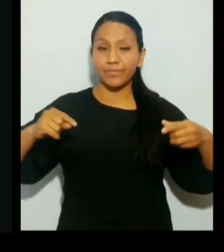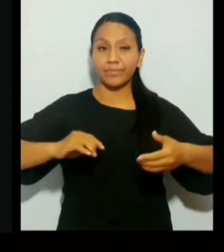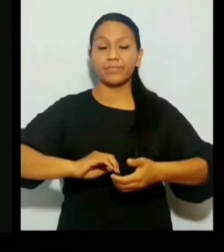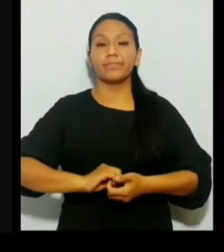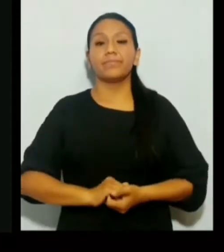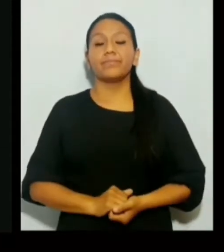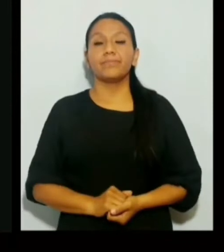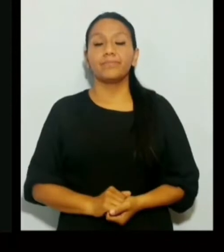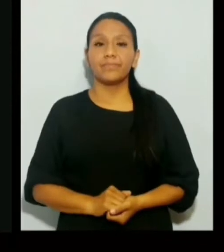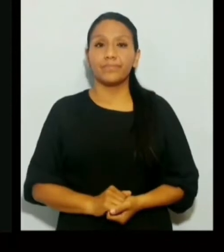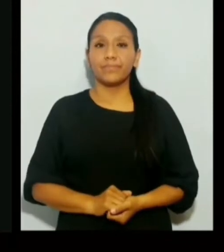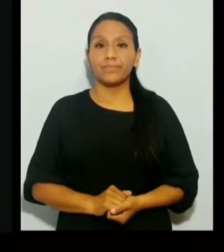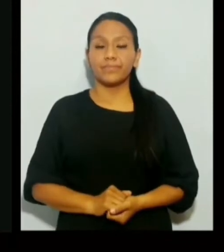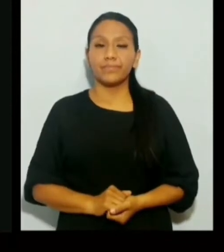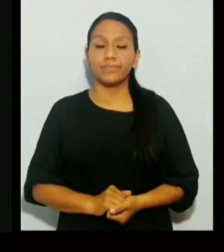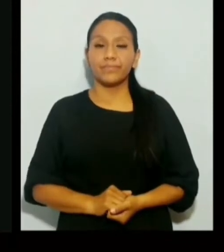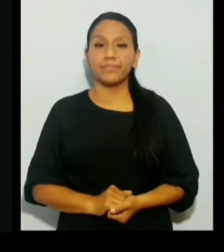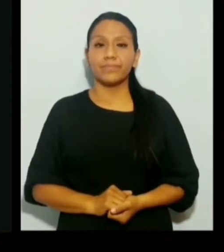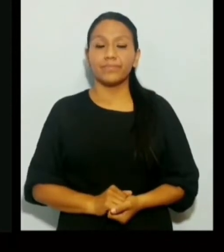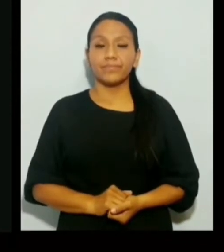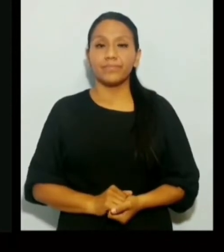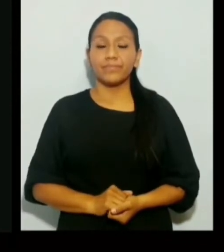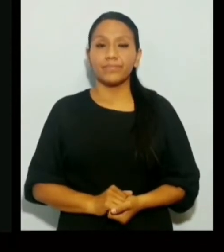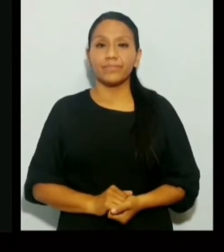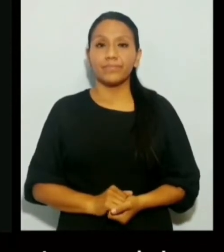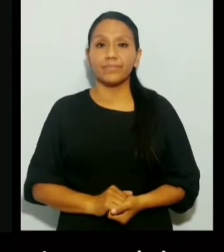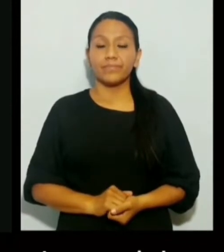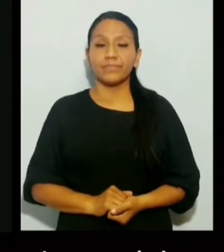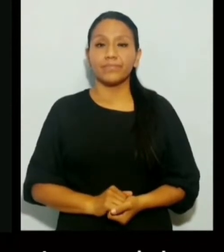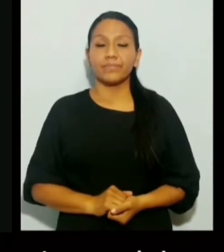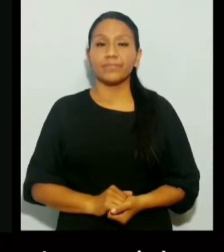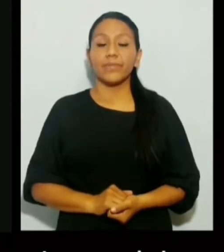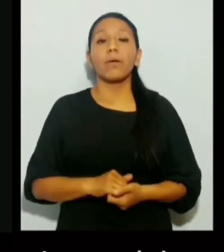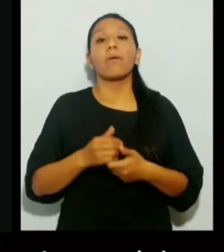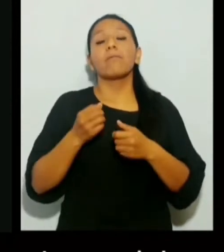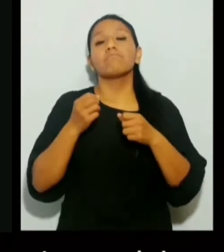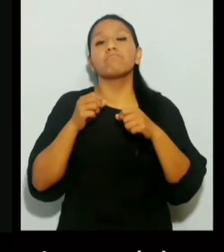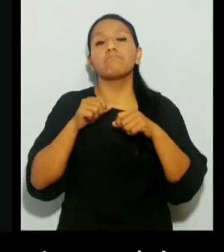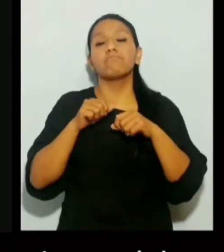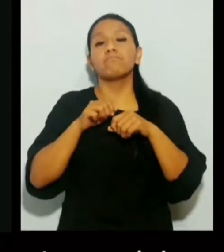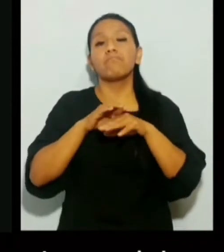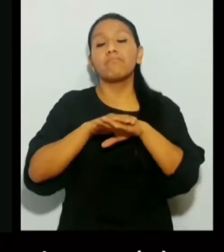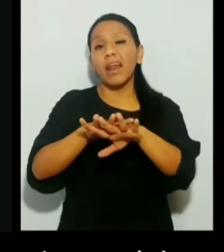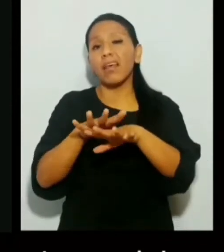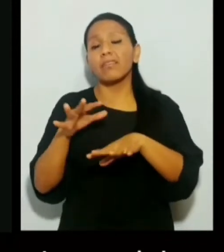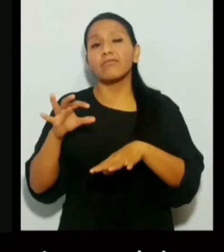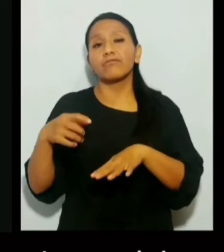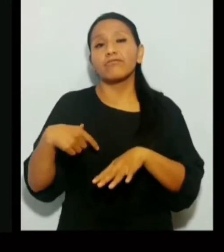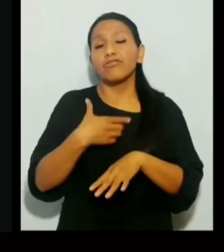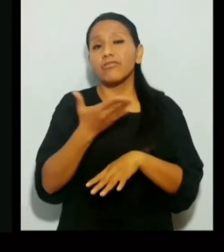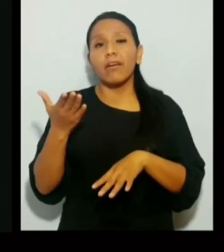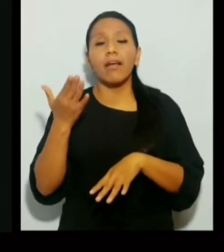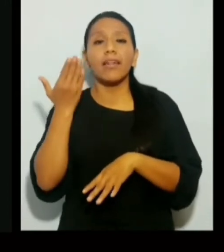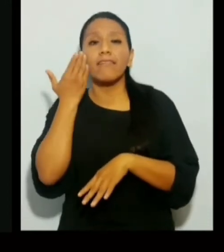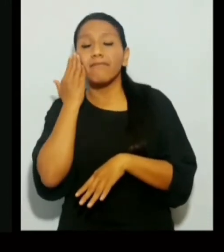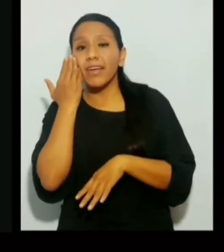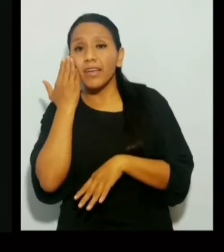.unlp.edu.ar o en nuestras redes sociales, facebook